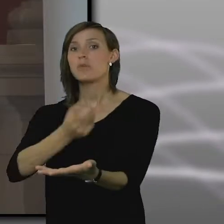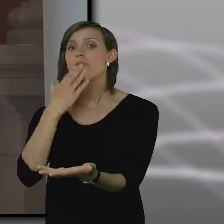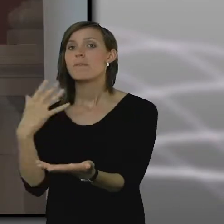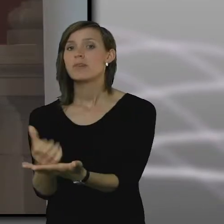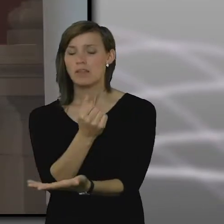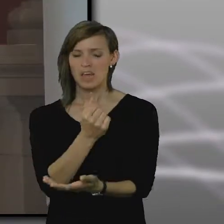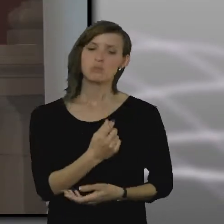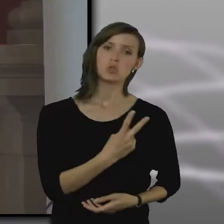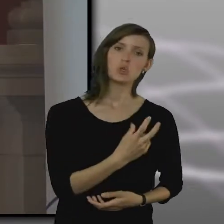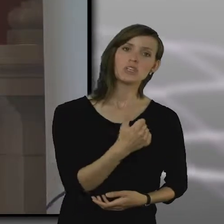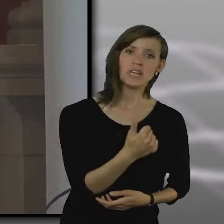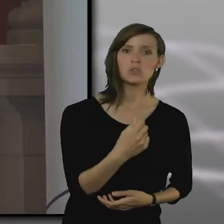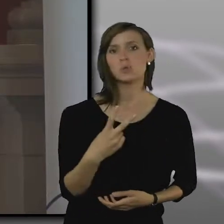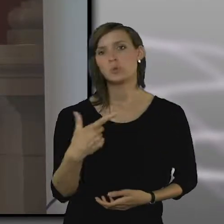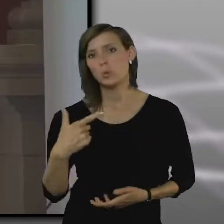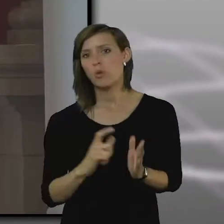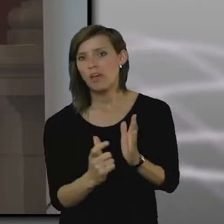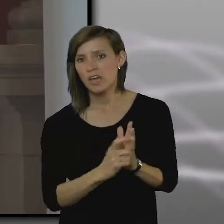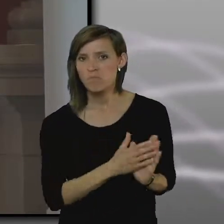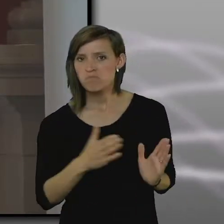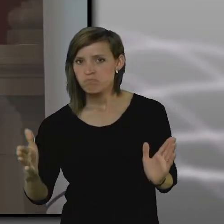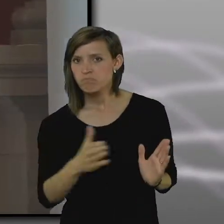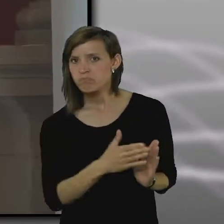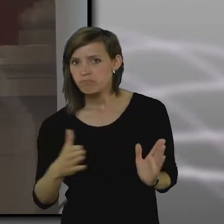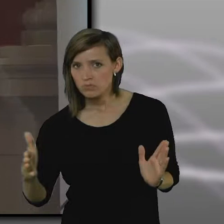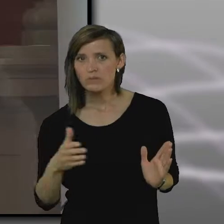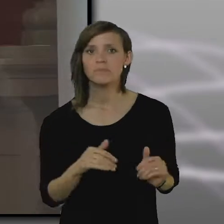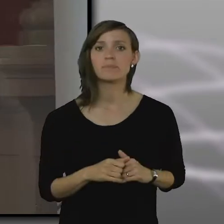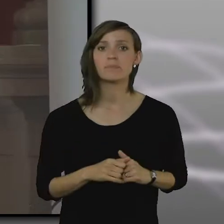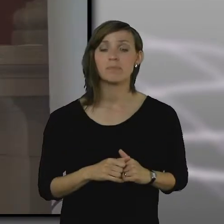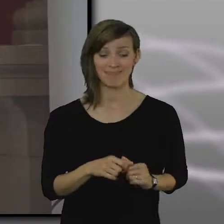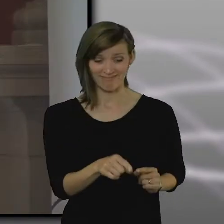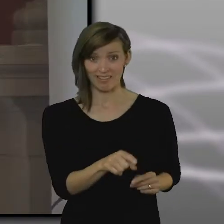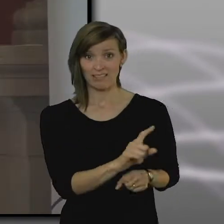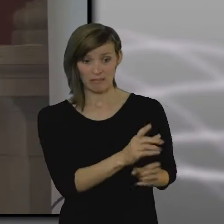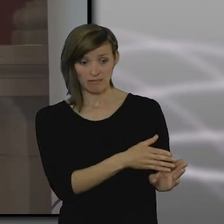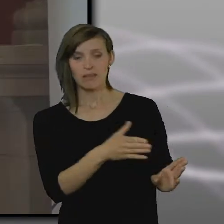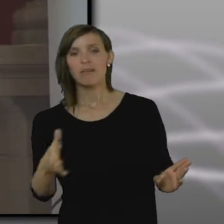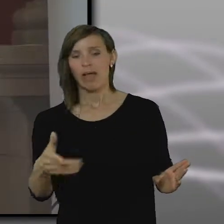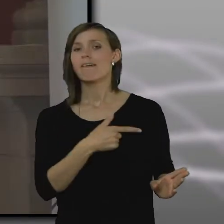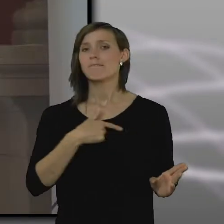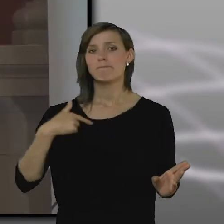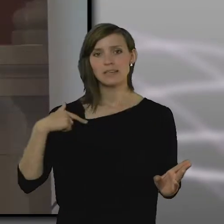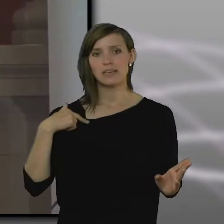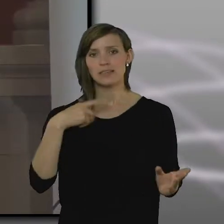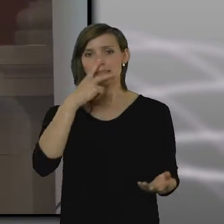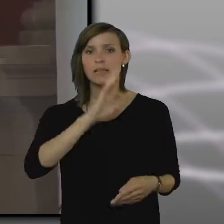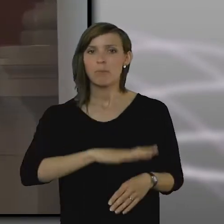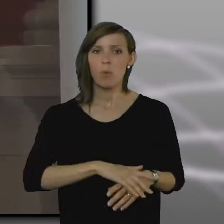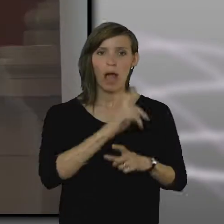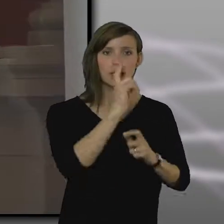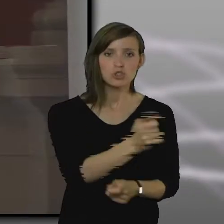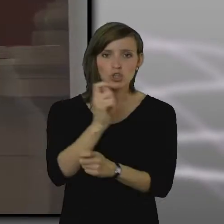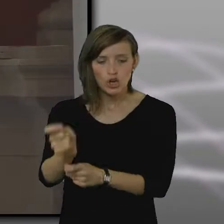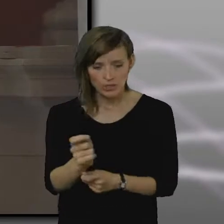på mellanliggande helger. Mycket av den här tiden går åt till att utvärdera de ansökningar som vi får in i tävlingen.